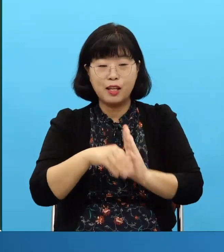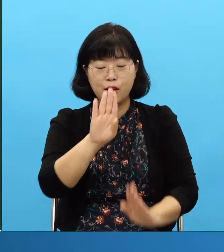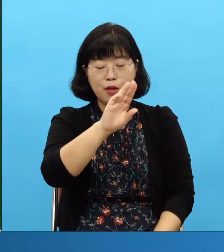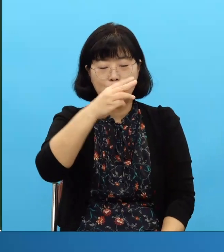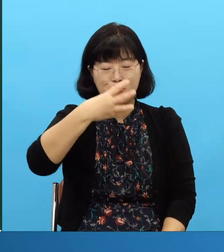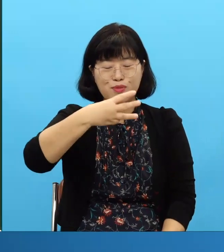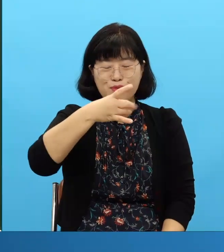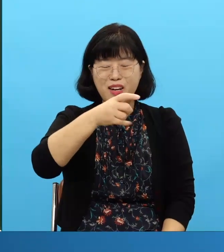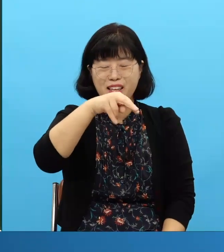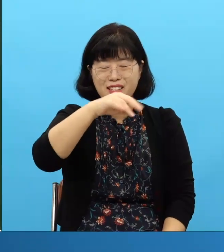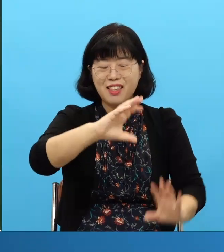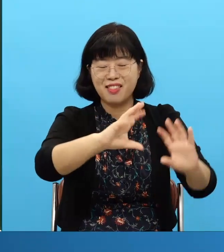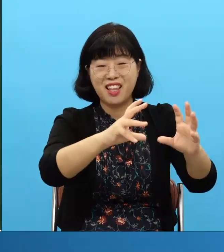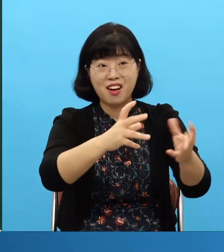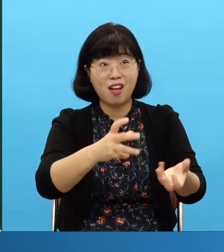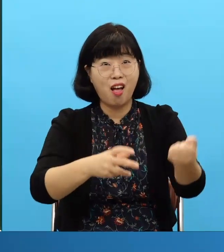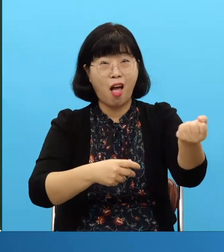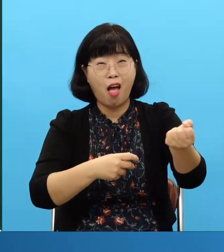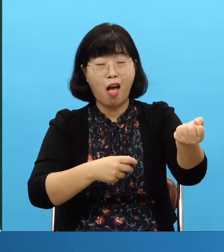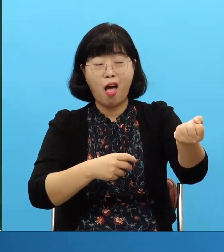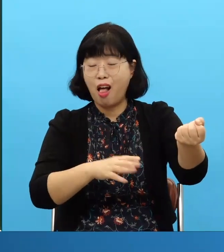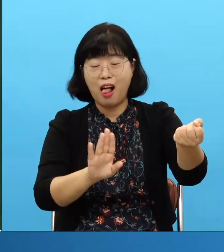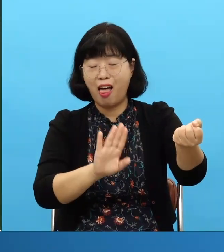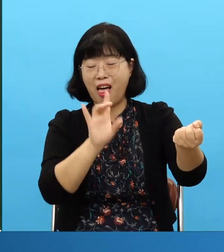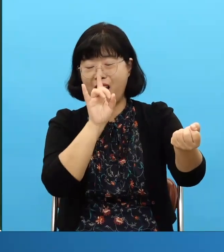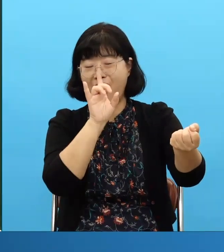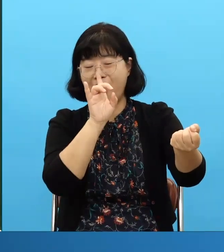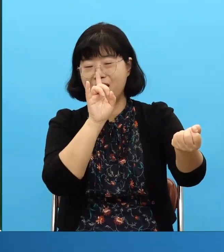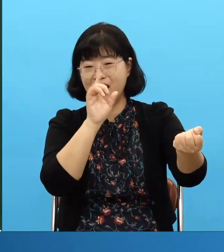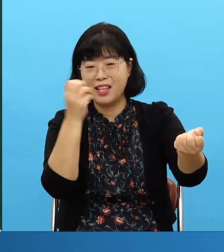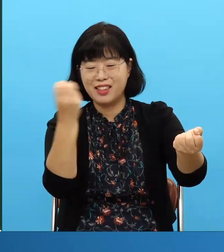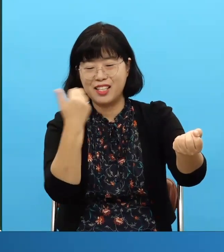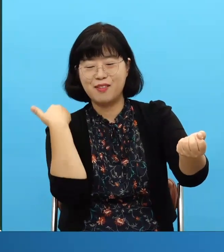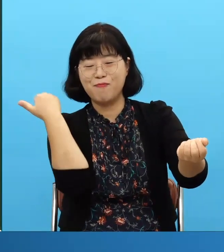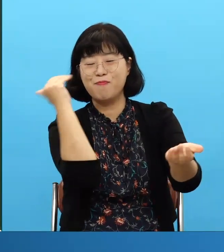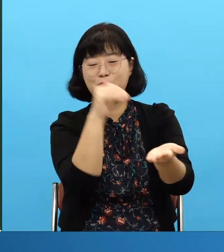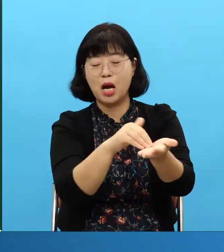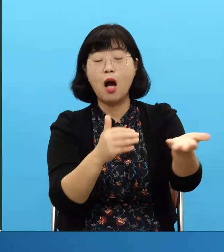No podían tener más los filisteos ese arca del pacto Por eso Samuel,